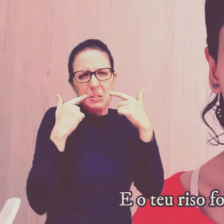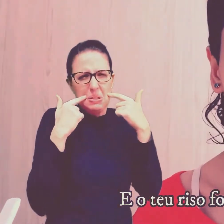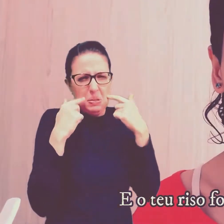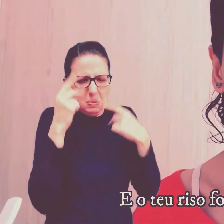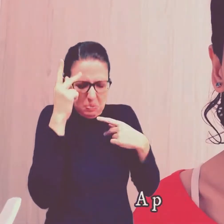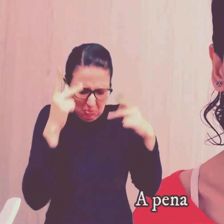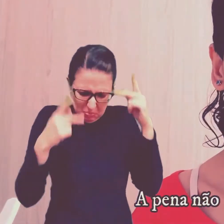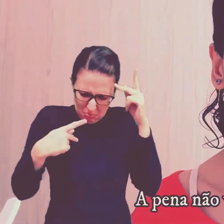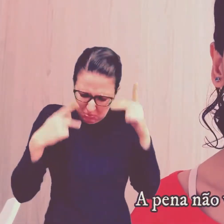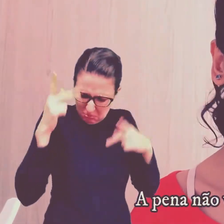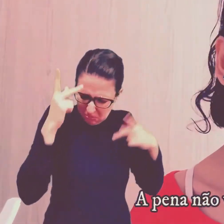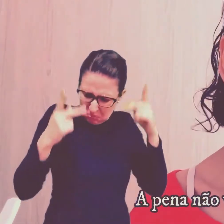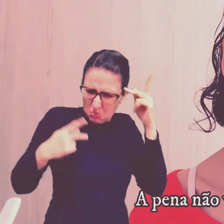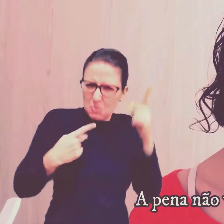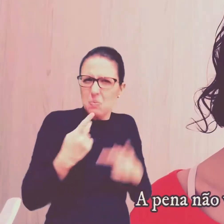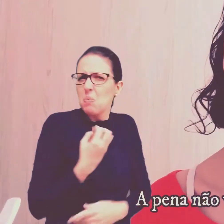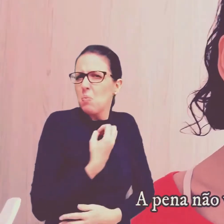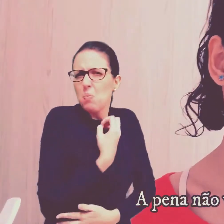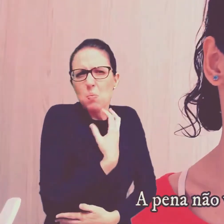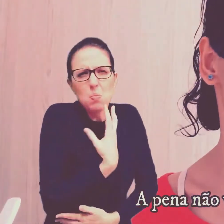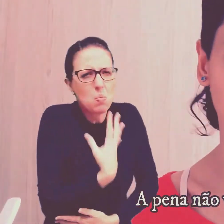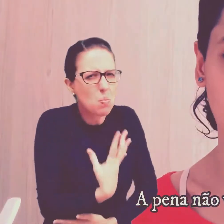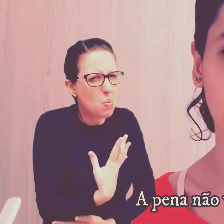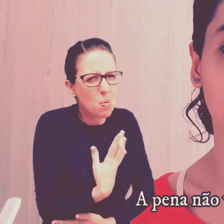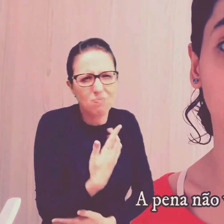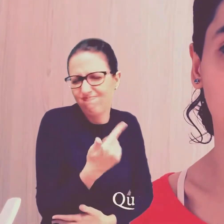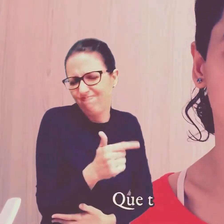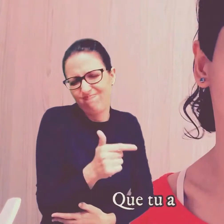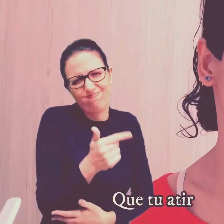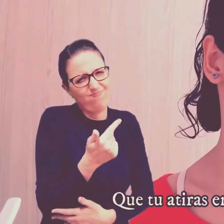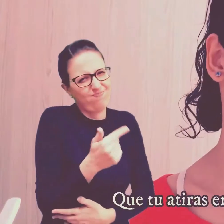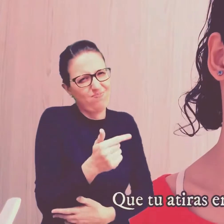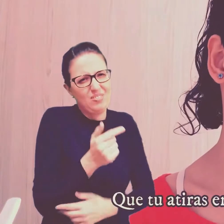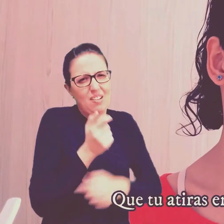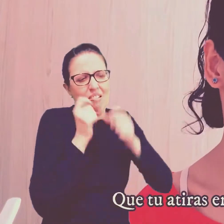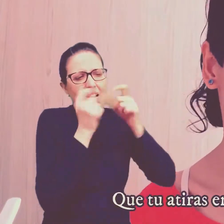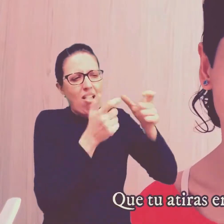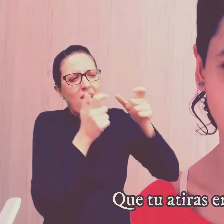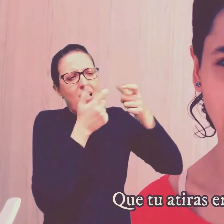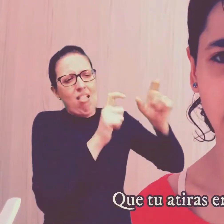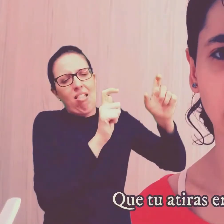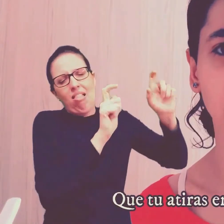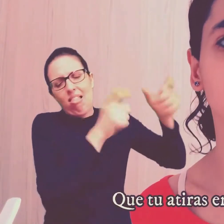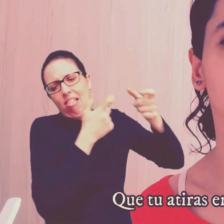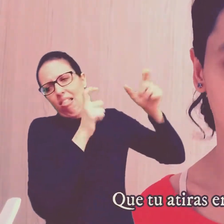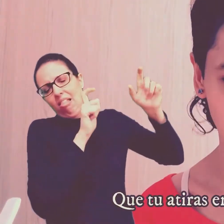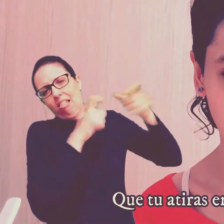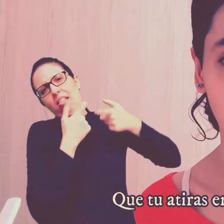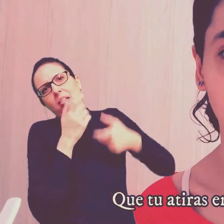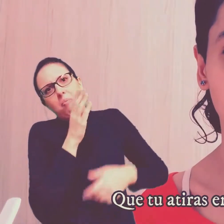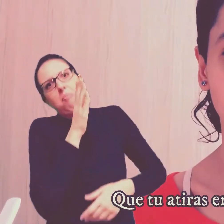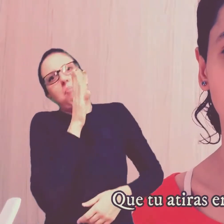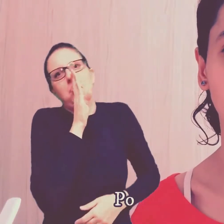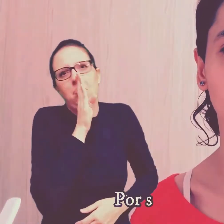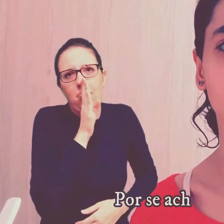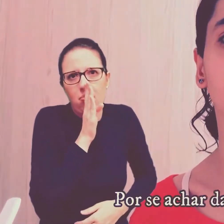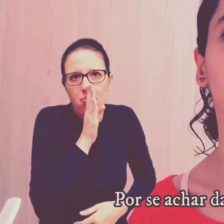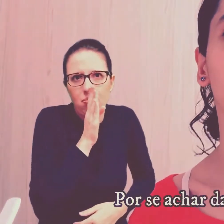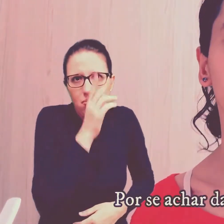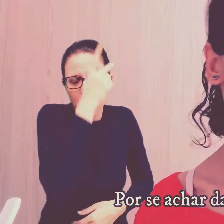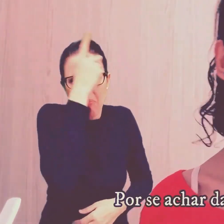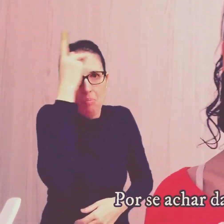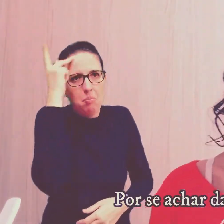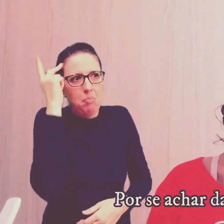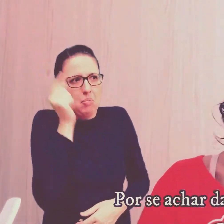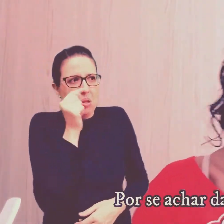for mesquinho. A pena não vale a bola, se tu é tiros entre o pescoço,